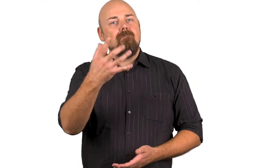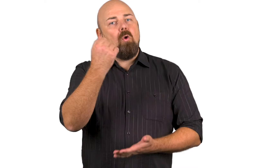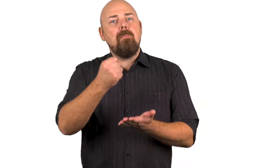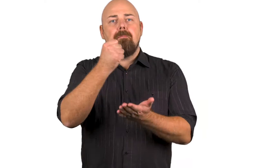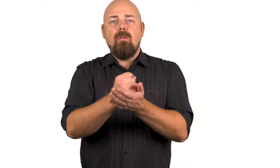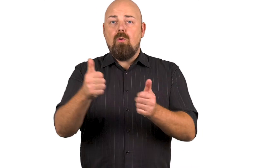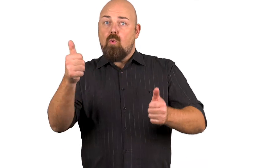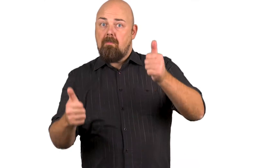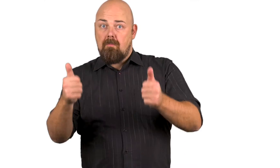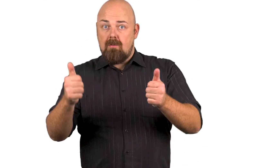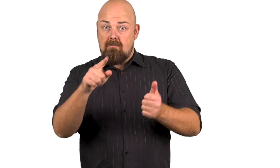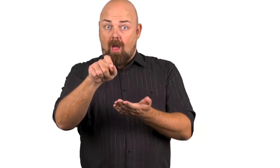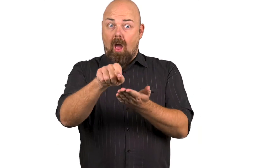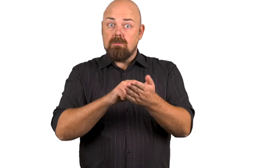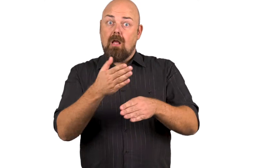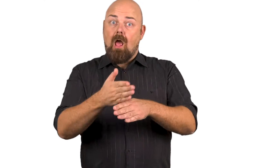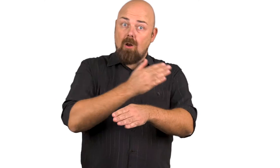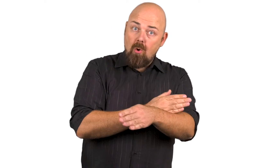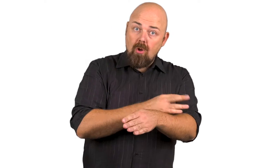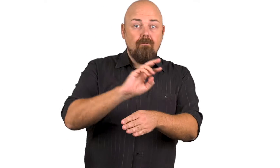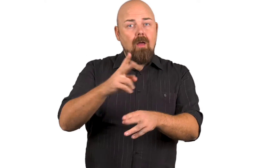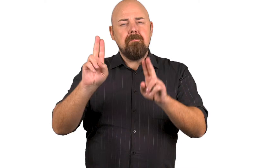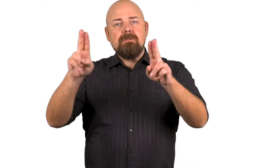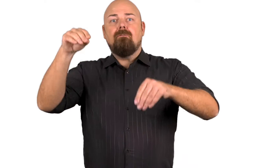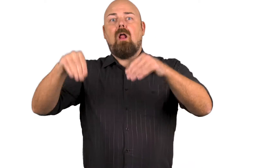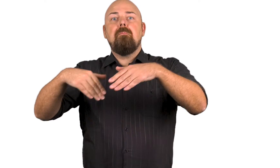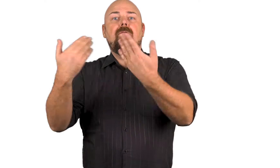Voit valita, äänestätkö vaalipäivänä vai ennakkoon.